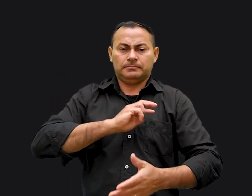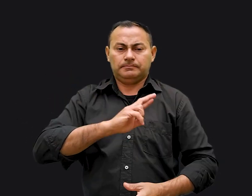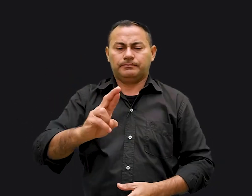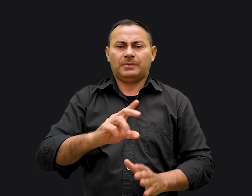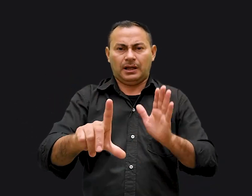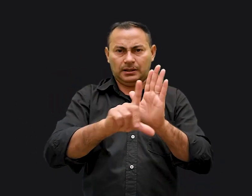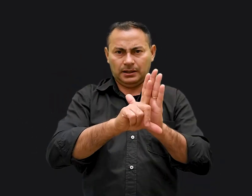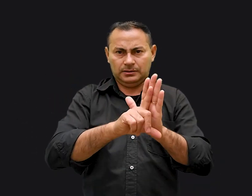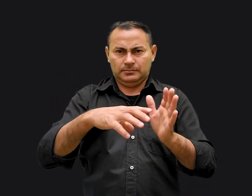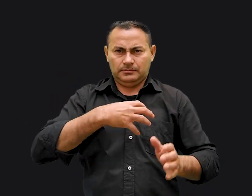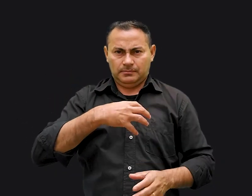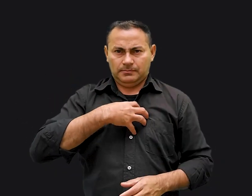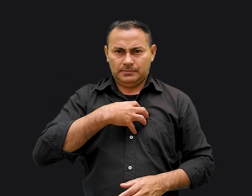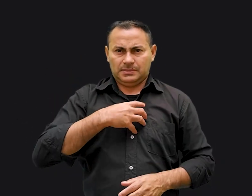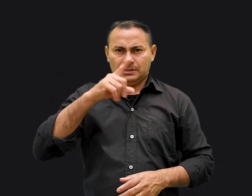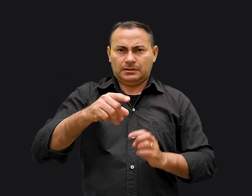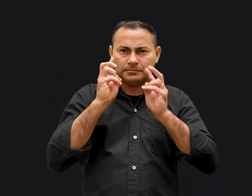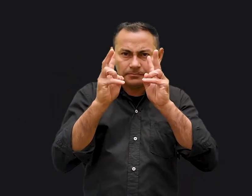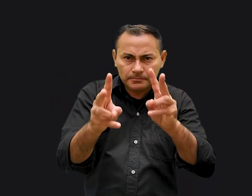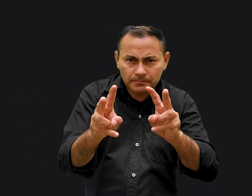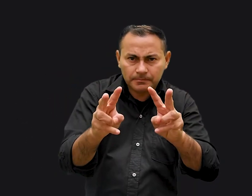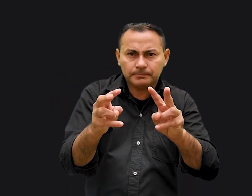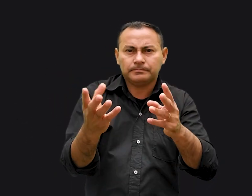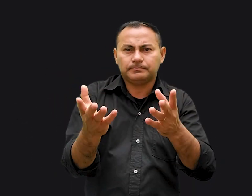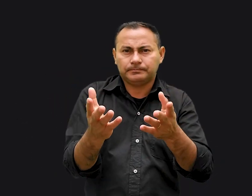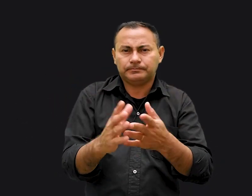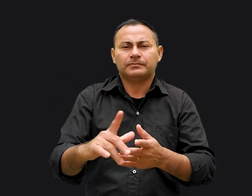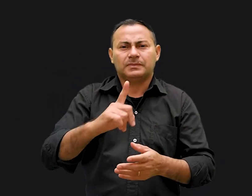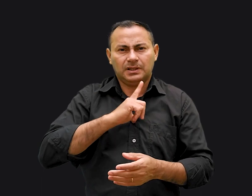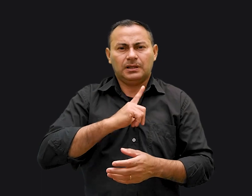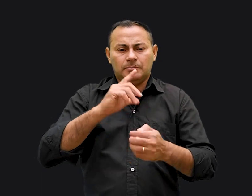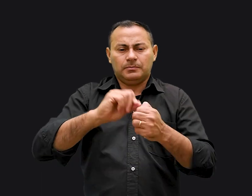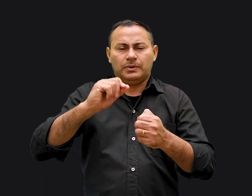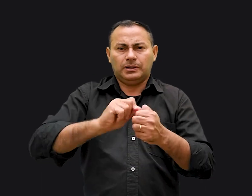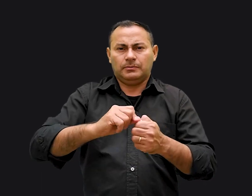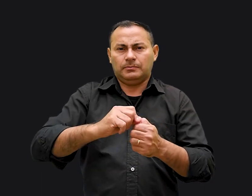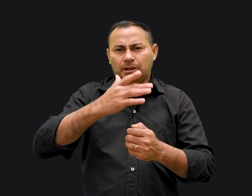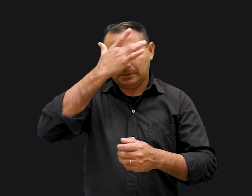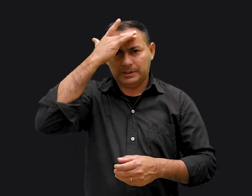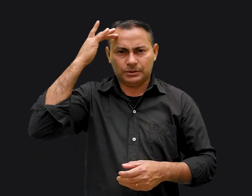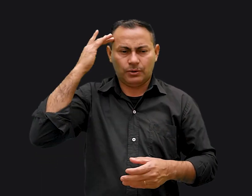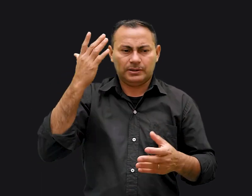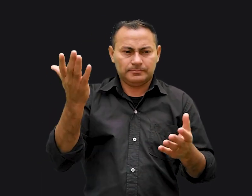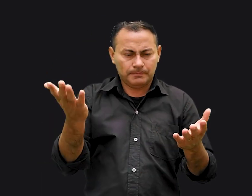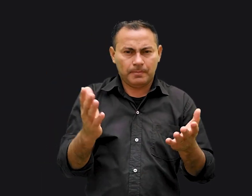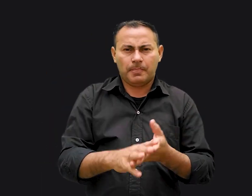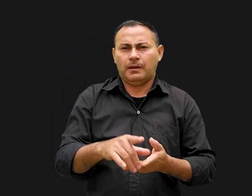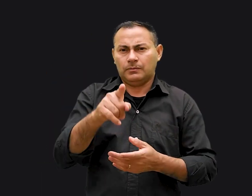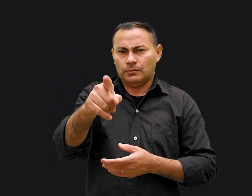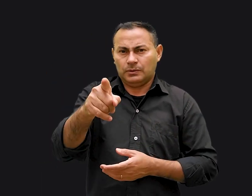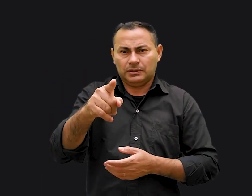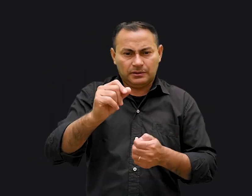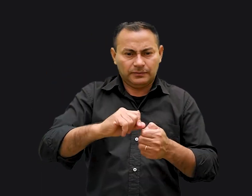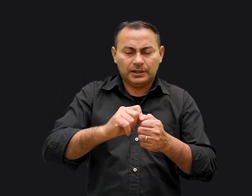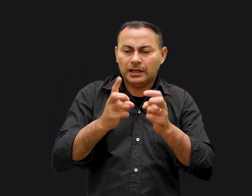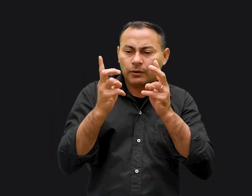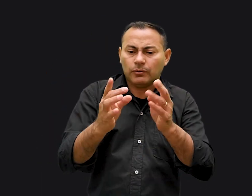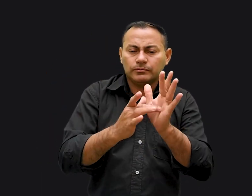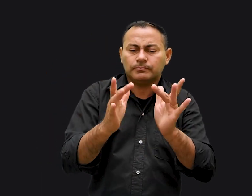de que aquela lei, de modo que estava sendo observado, tinha sido feita pelo homem. Se você não fizer assim como Jesus fez,